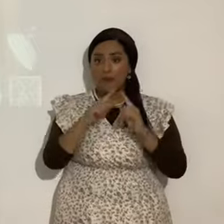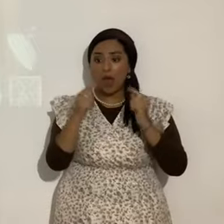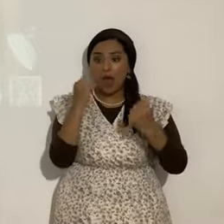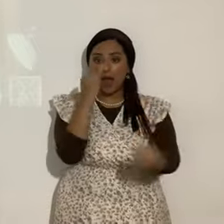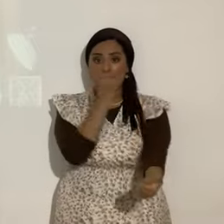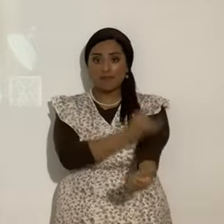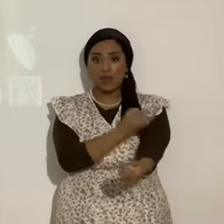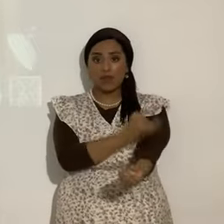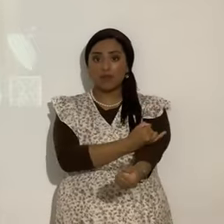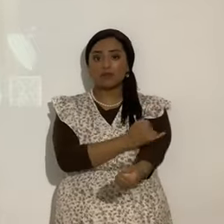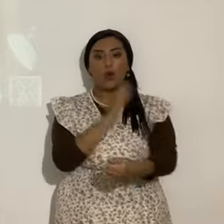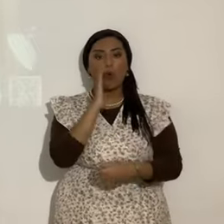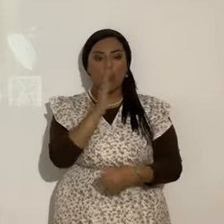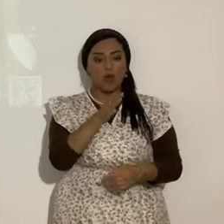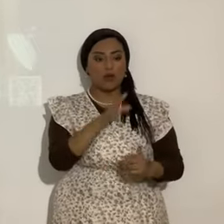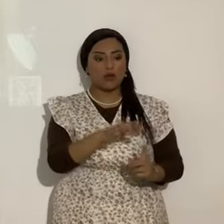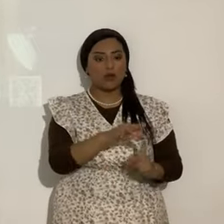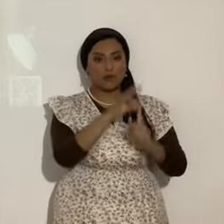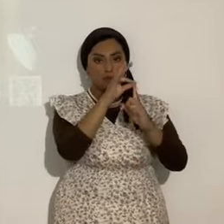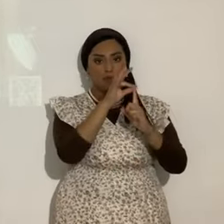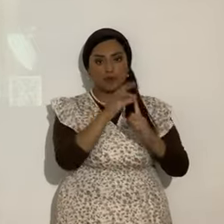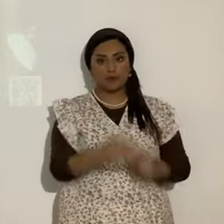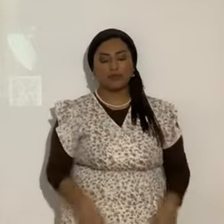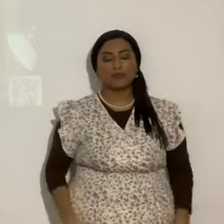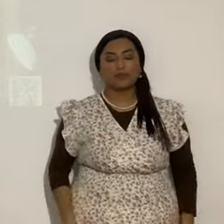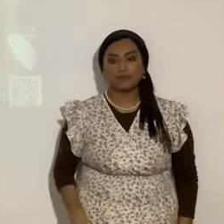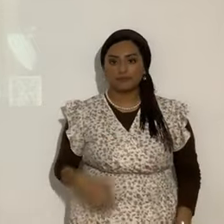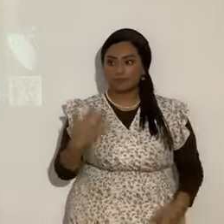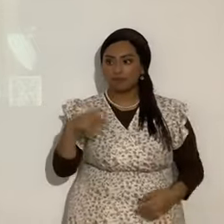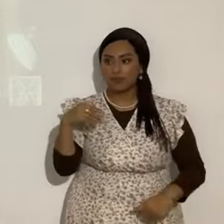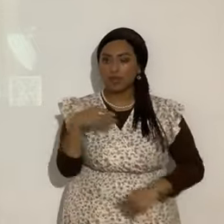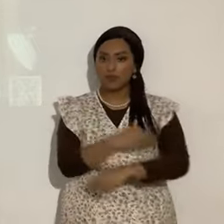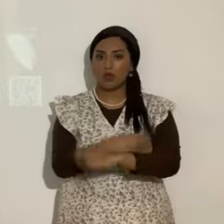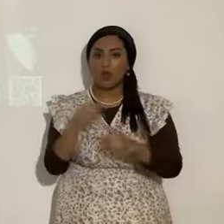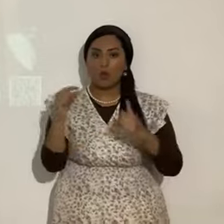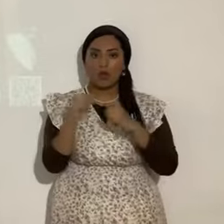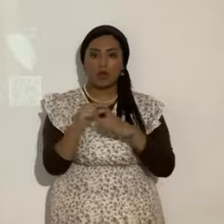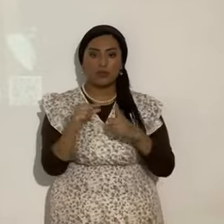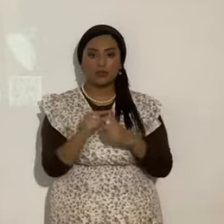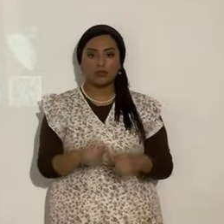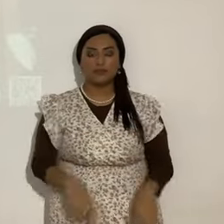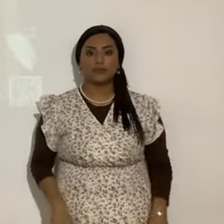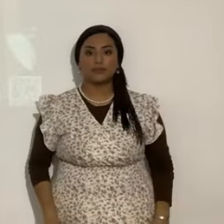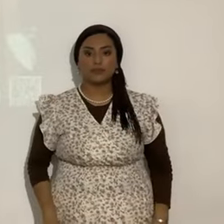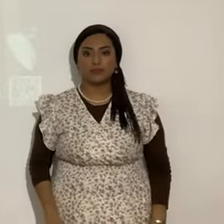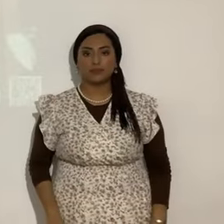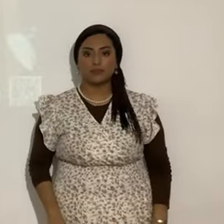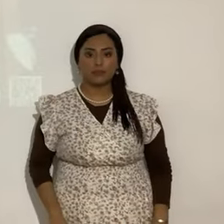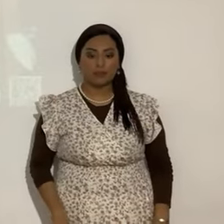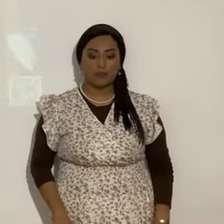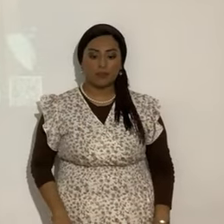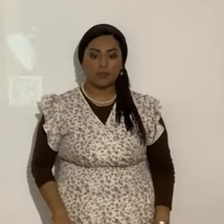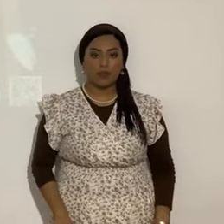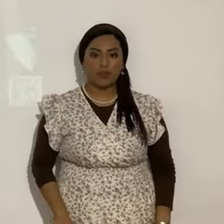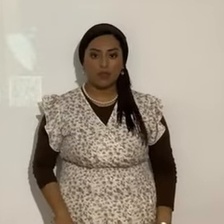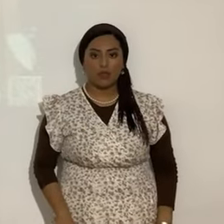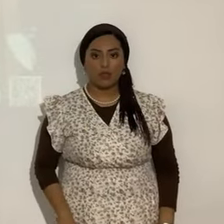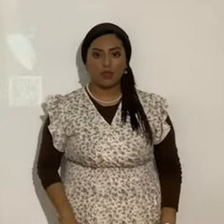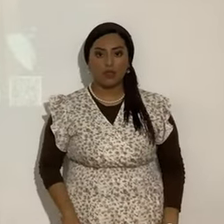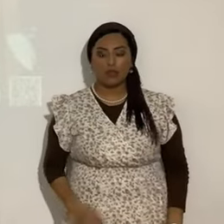descendencia. tremendas palabras. Esto es, no los que son hijos